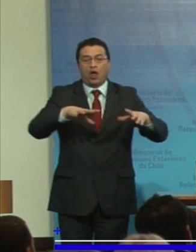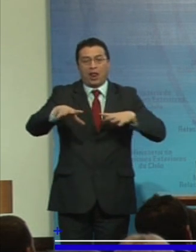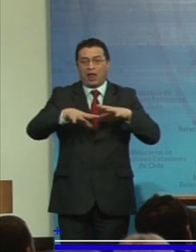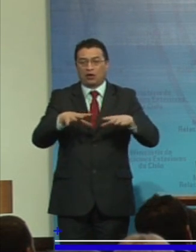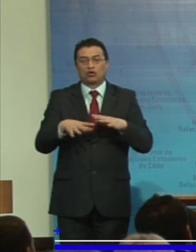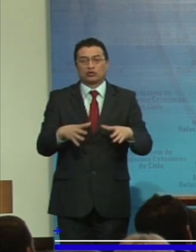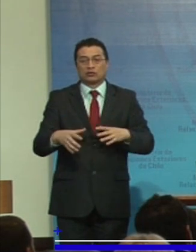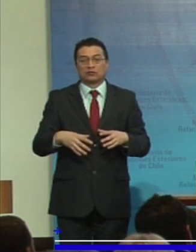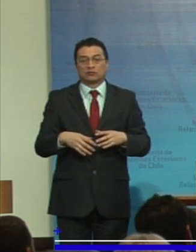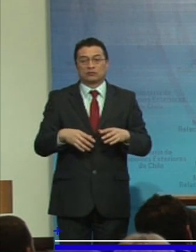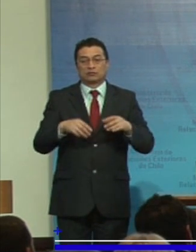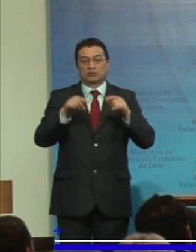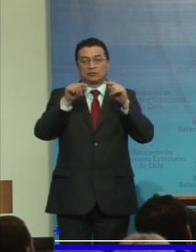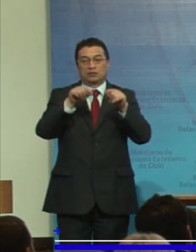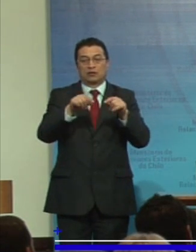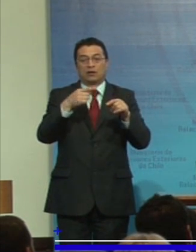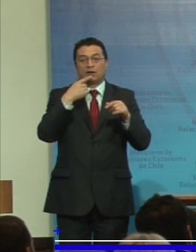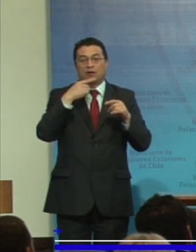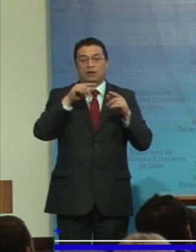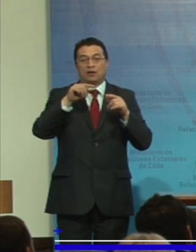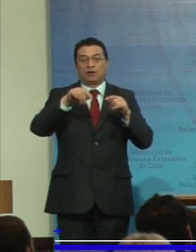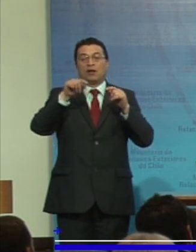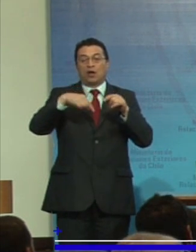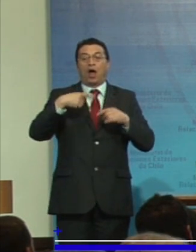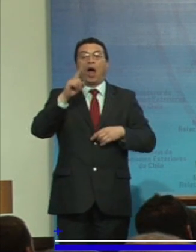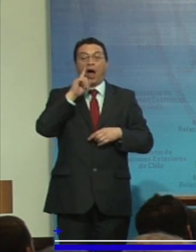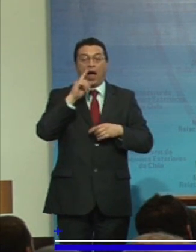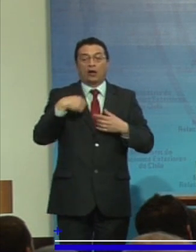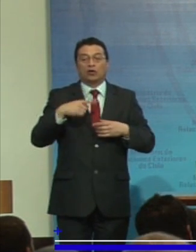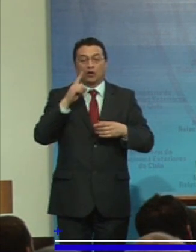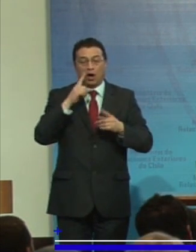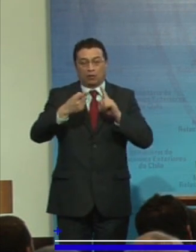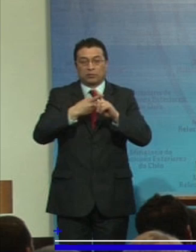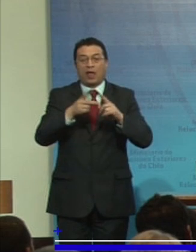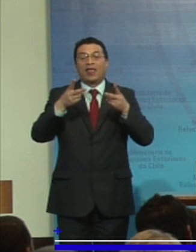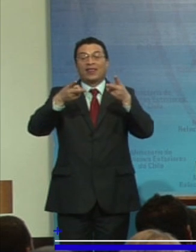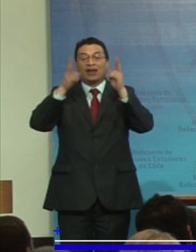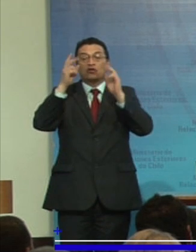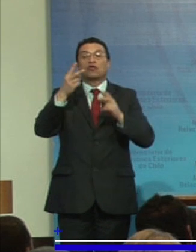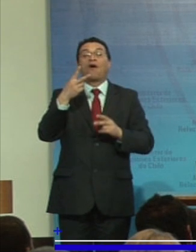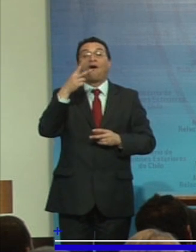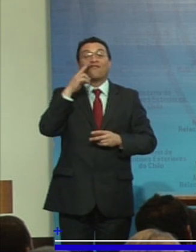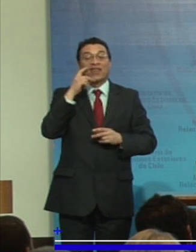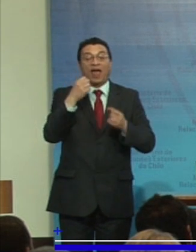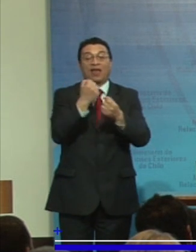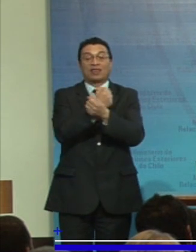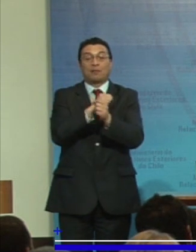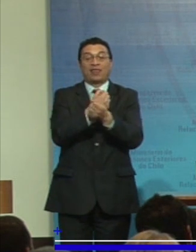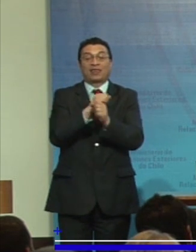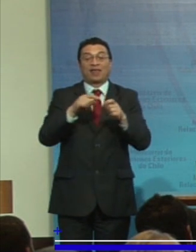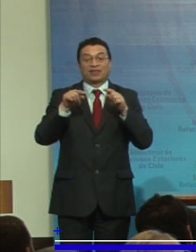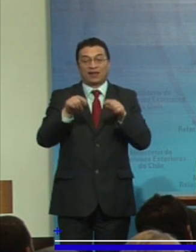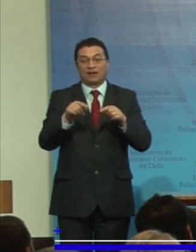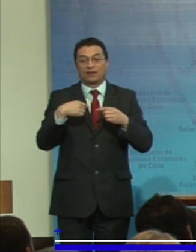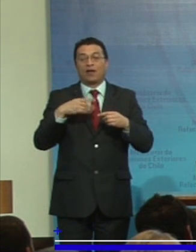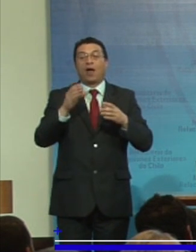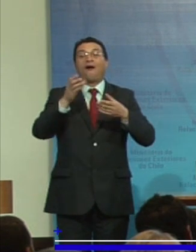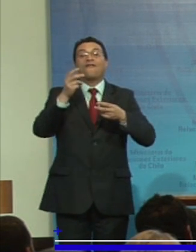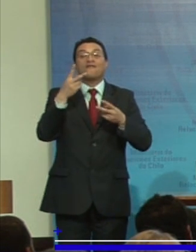tenemos desafíos claro que los tenemos al derecho a la vida independiente a ser incluido en la comunidad